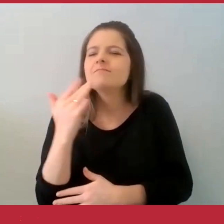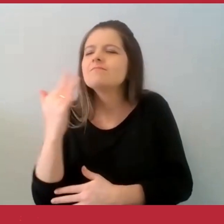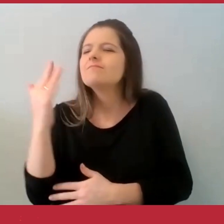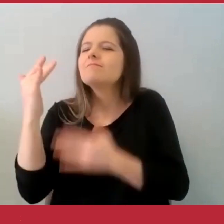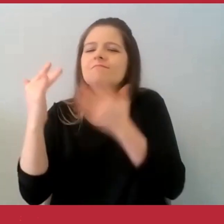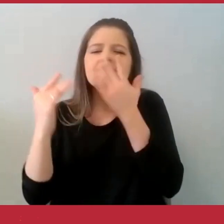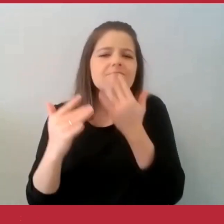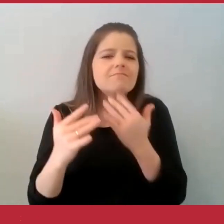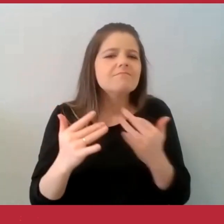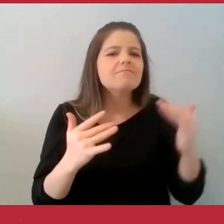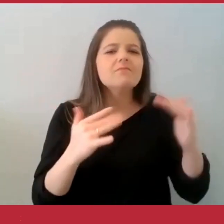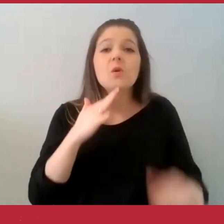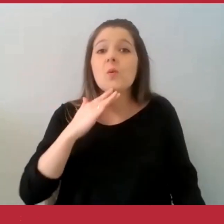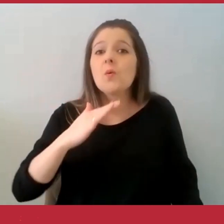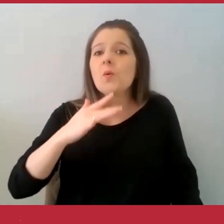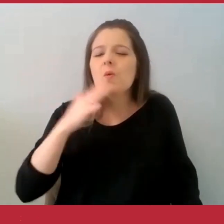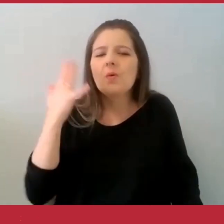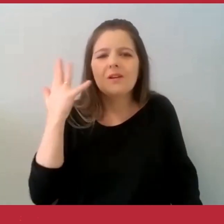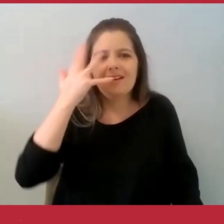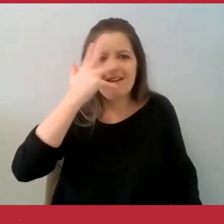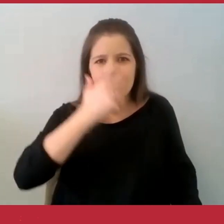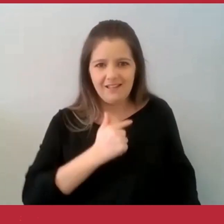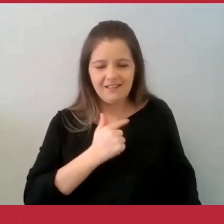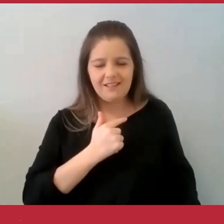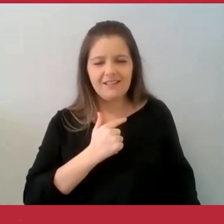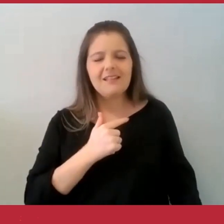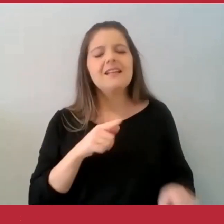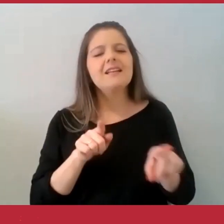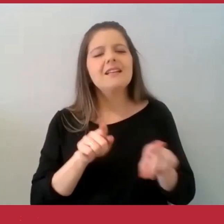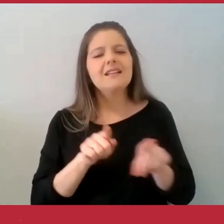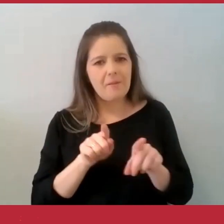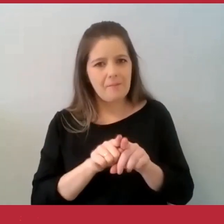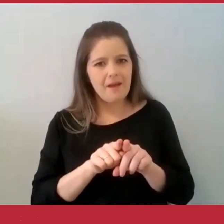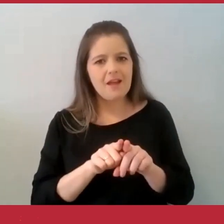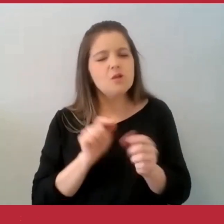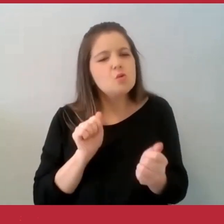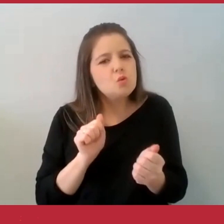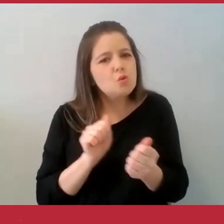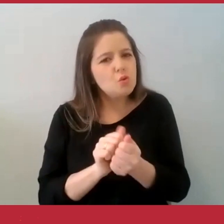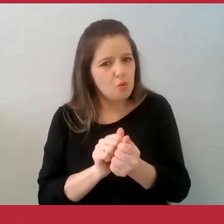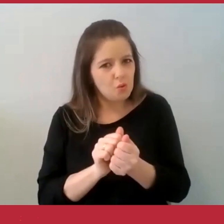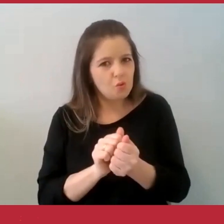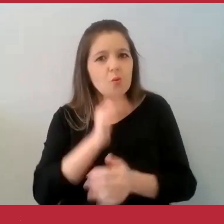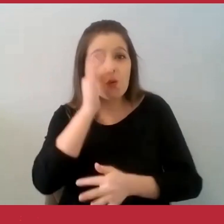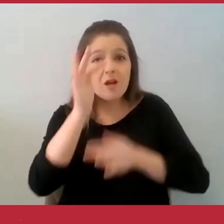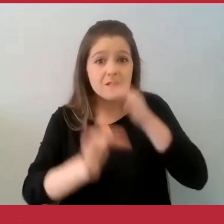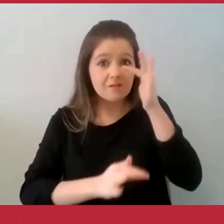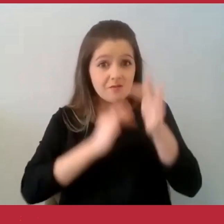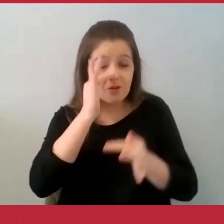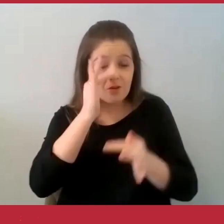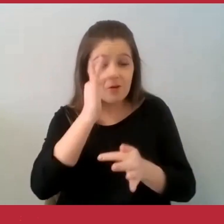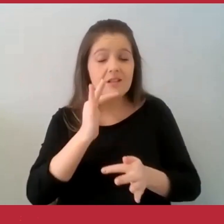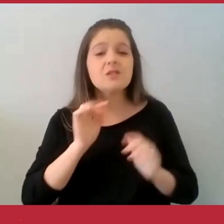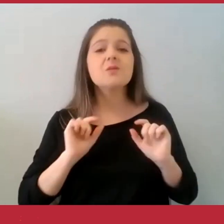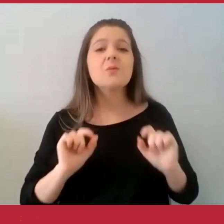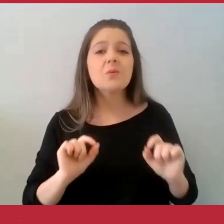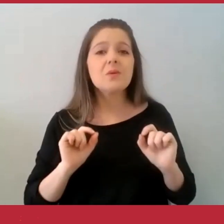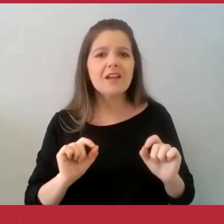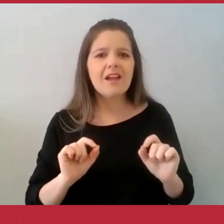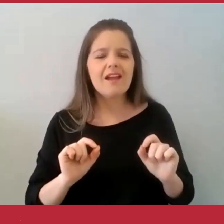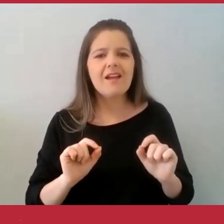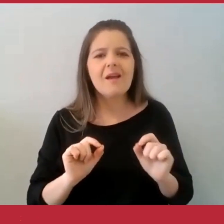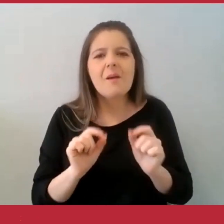colorida. E dentro da cesta, junto com as flores, estava o mesmo